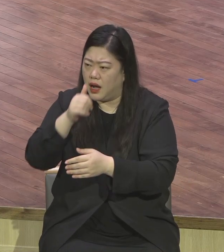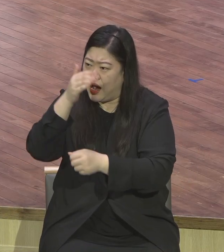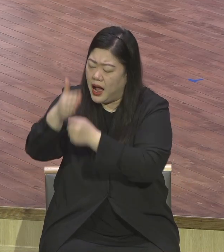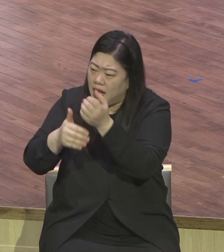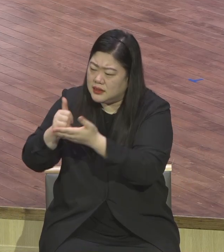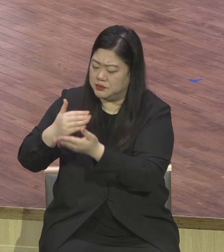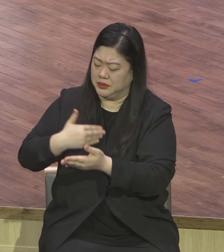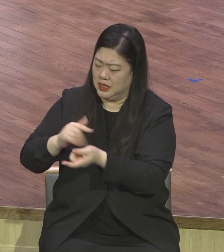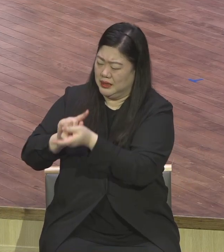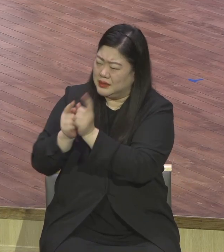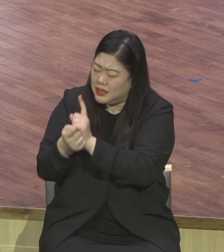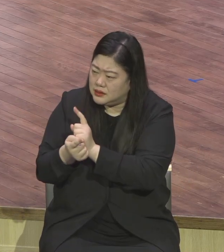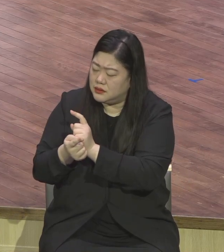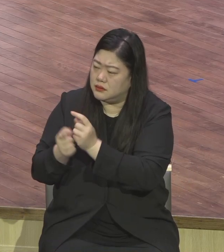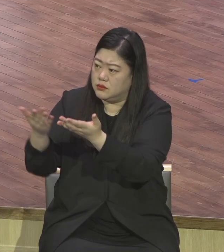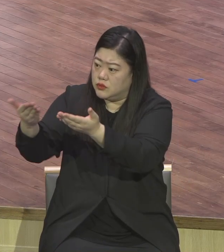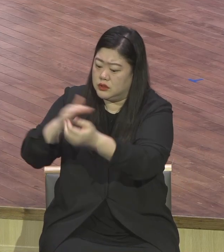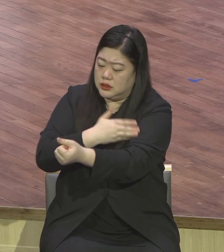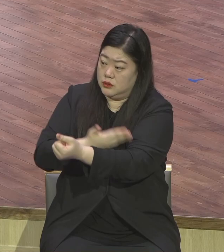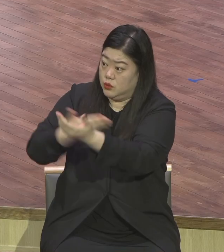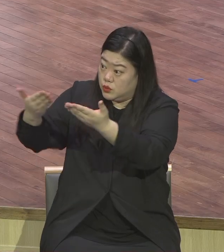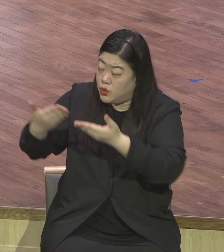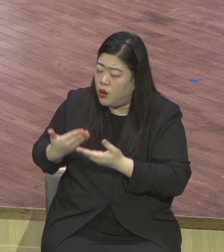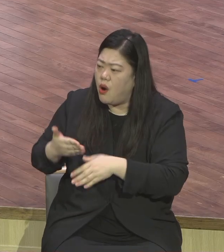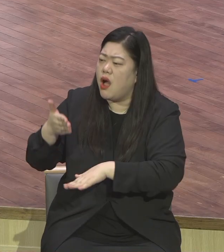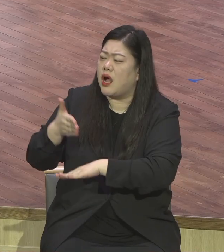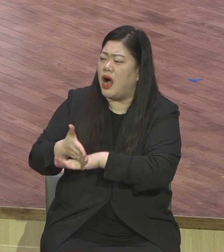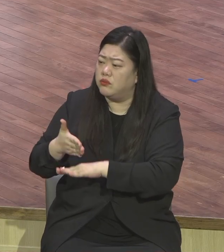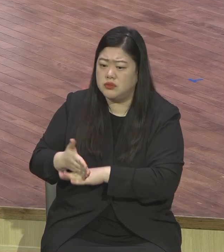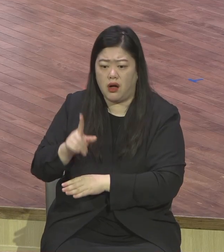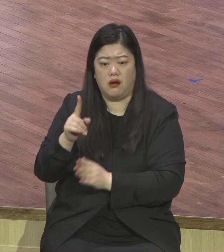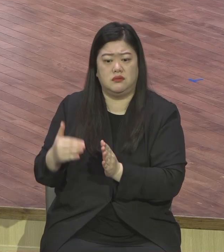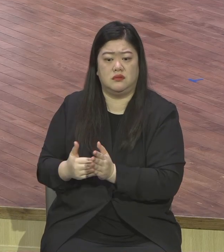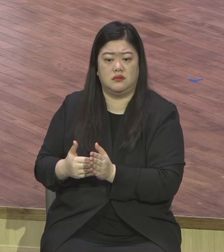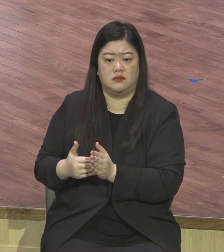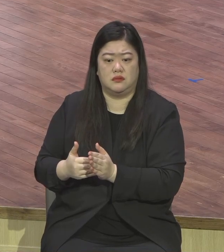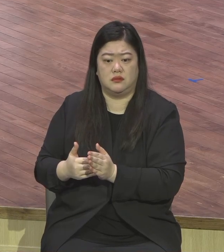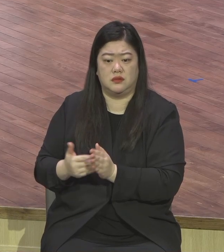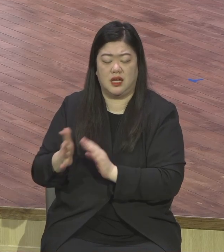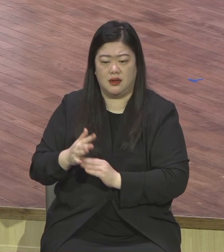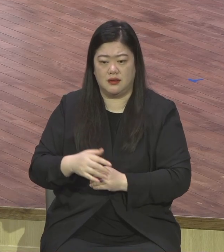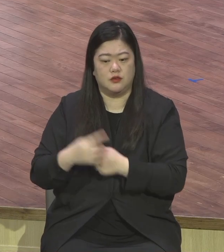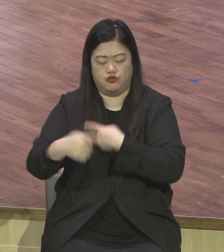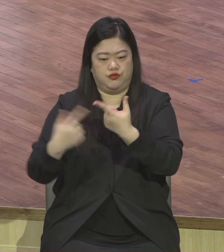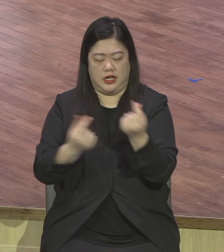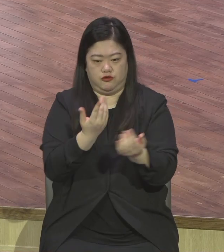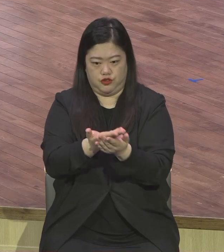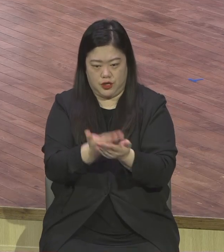뭐 누구를 판다고 은혜 은혜지. 영생이 뭐냐. 같이 합시다. 하나님의 선물이다.